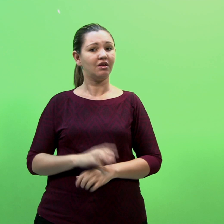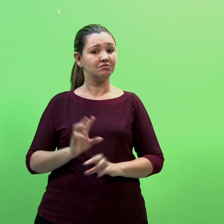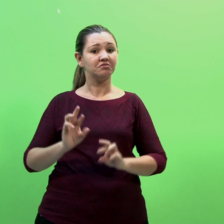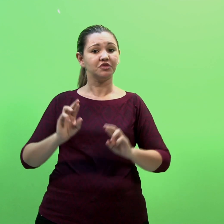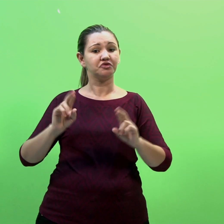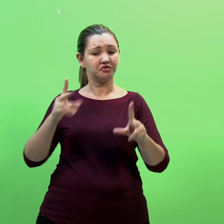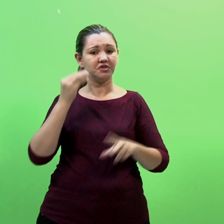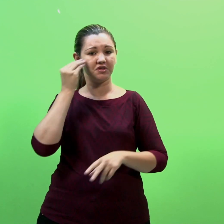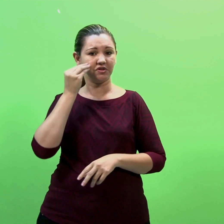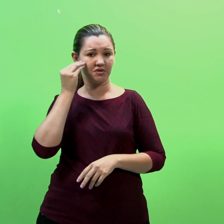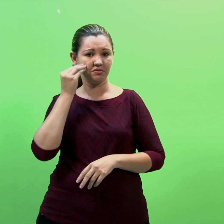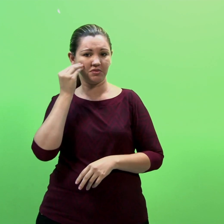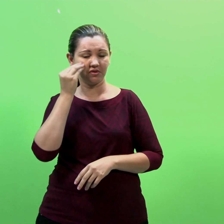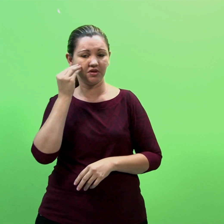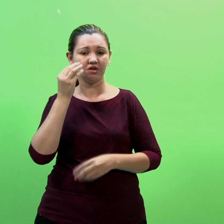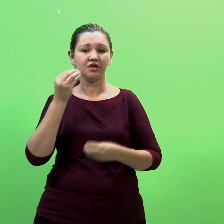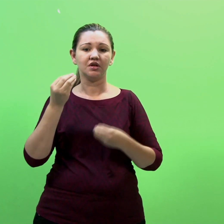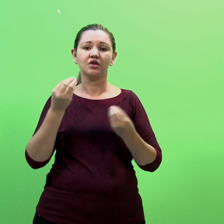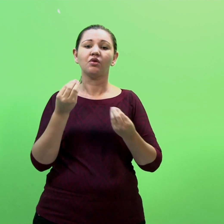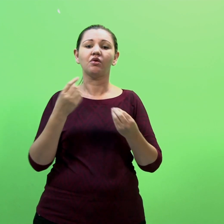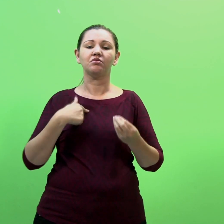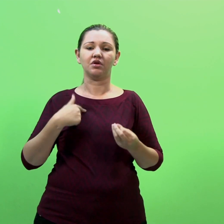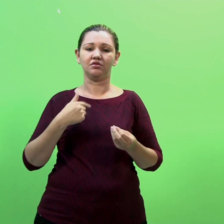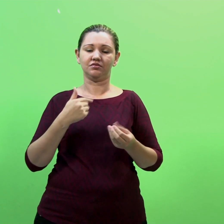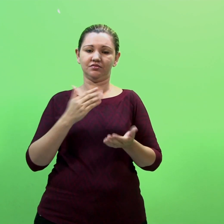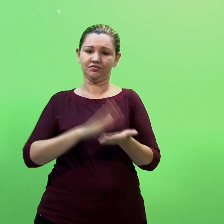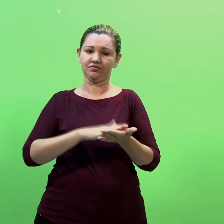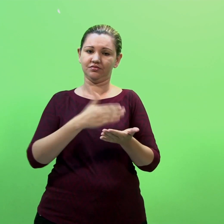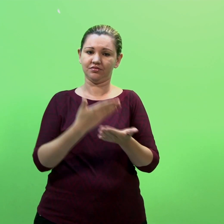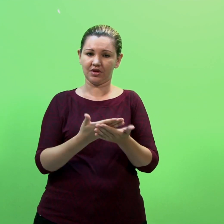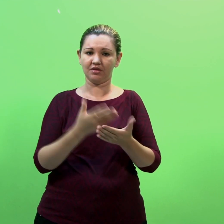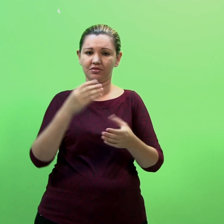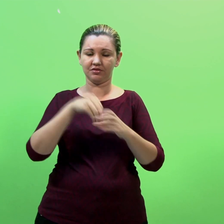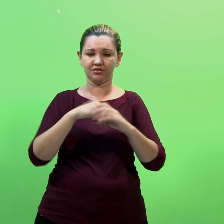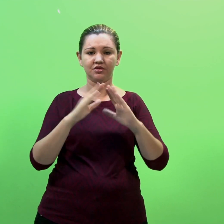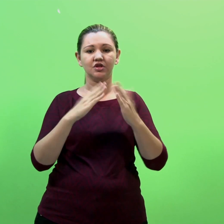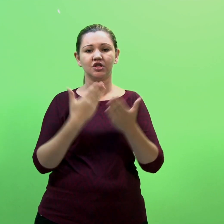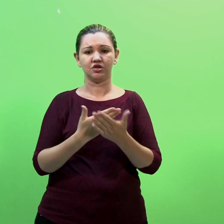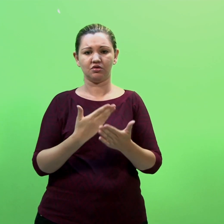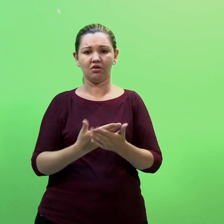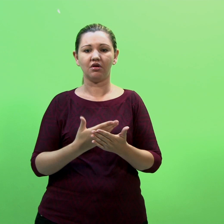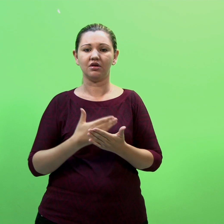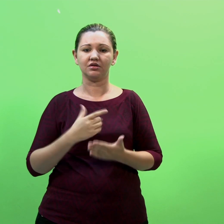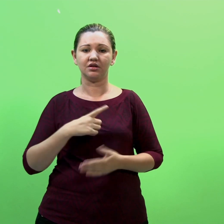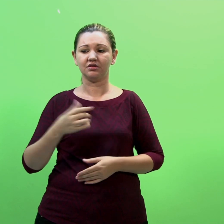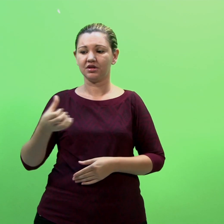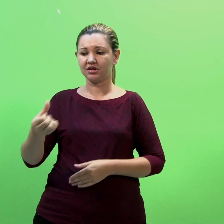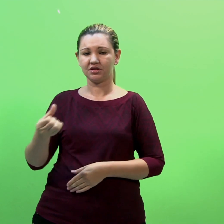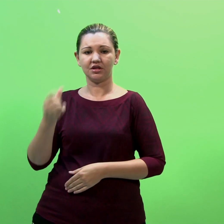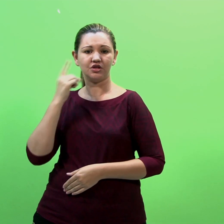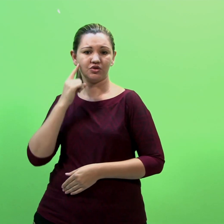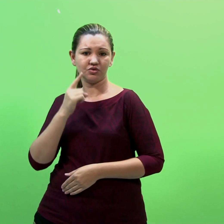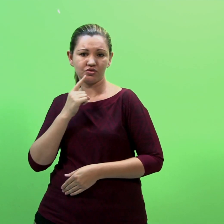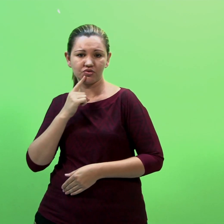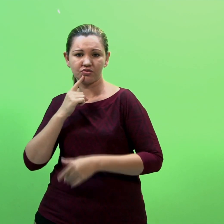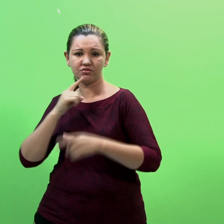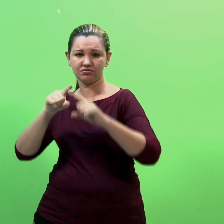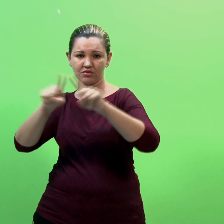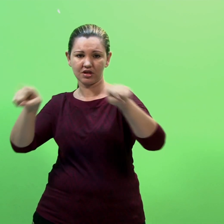Uma situação diferente vivenciei em sala de aula como intérprete educacional Trabalhava com uma turma de seis alunos surdos